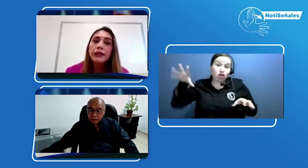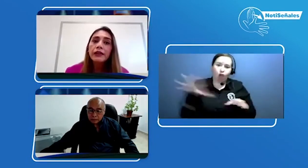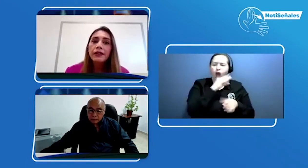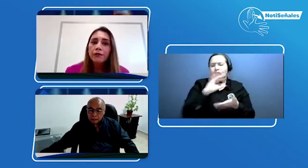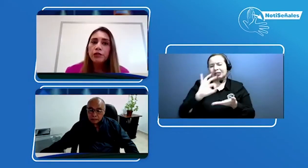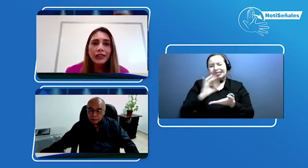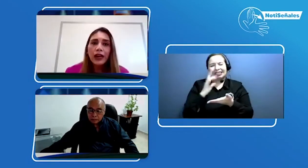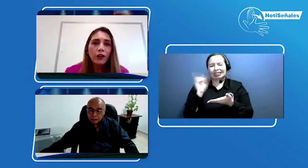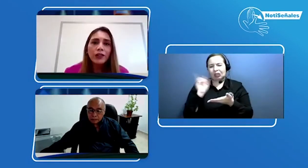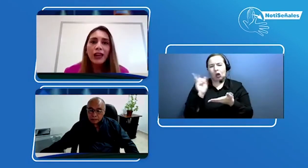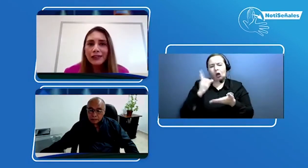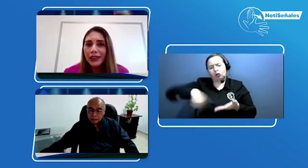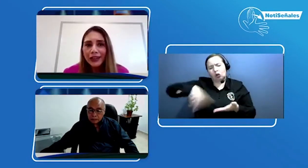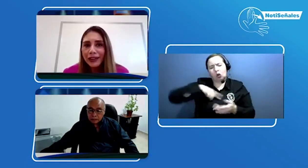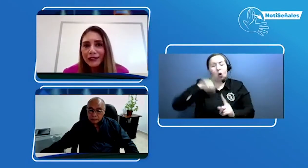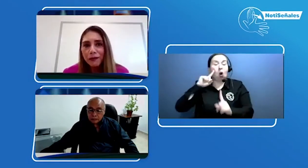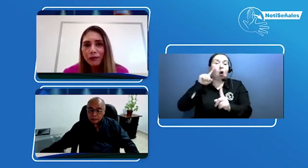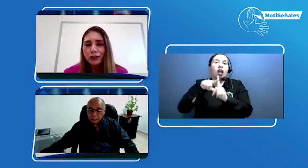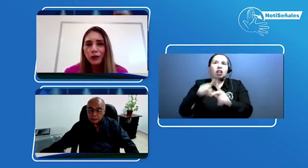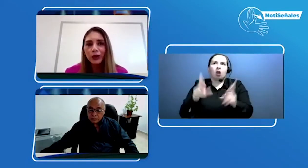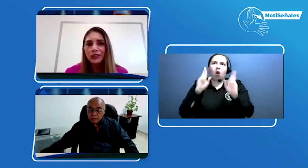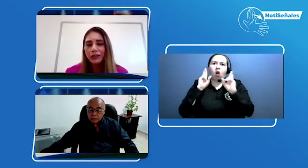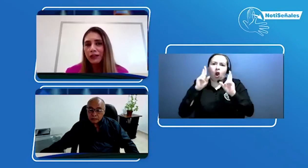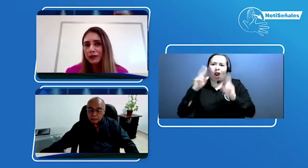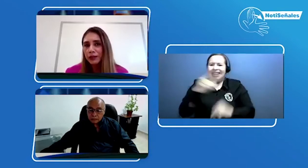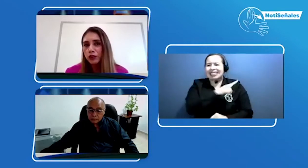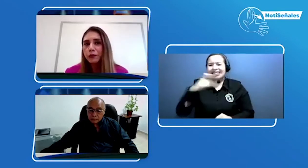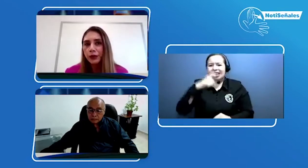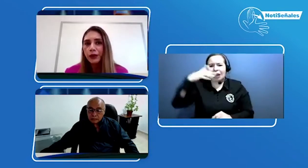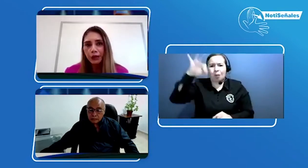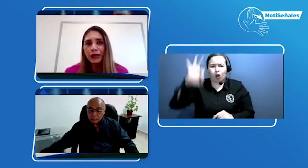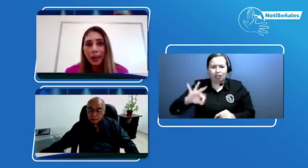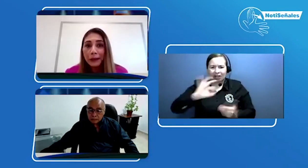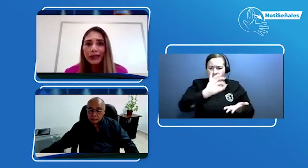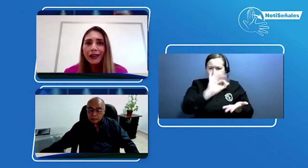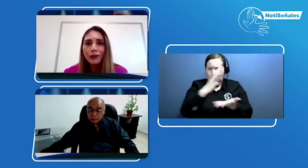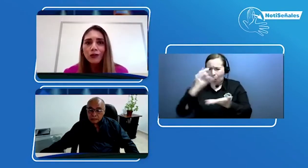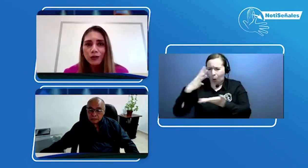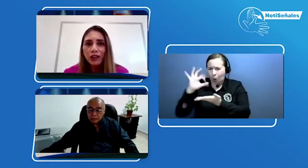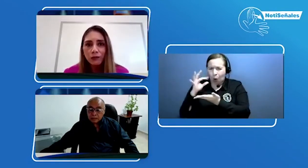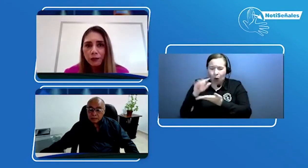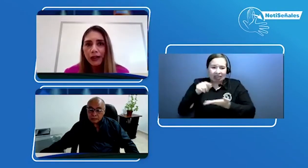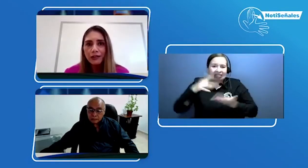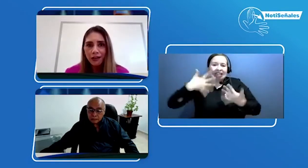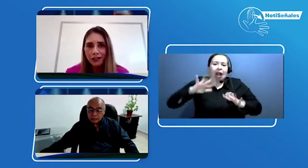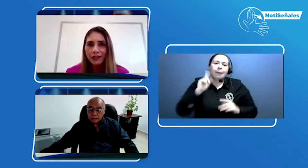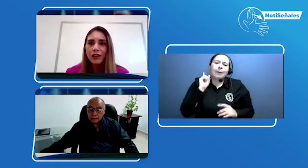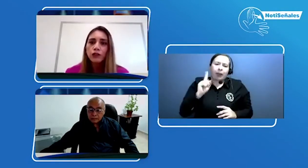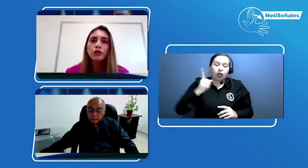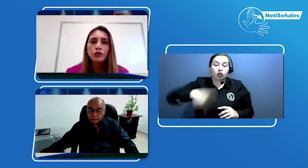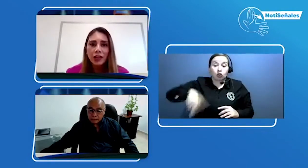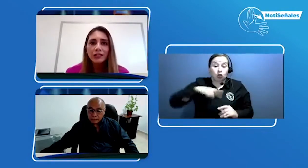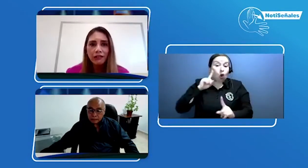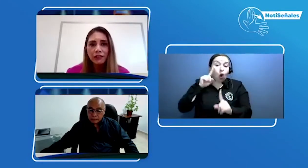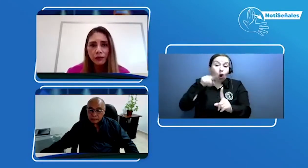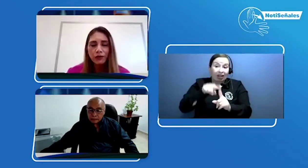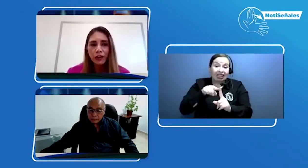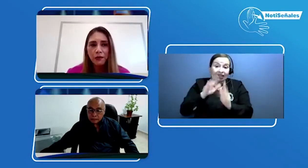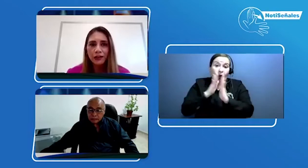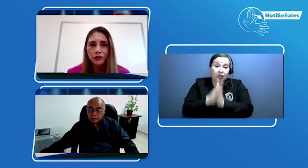Pues, sería lo ideal tener en el 100% de los establecimientos, pero pues, la meta que nosotros tenemos para cerrar este año son 100 establecimientos a nivel de salud.